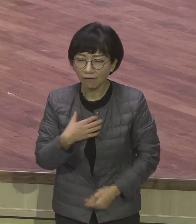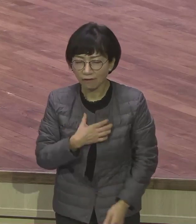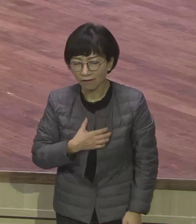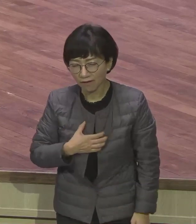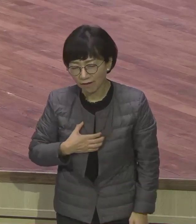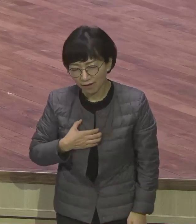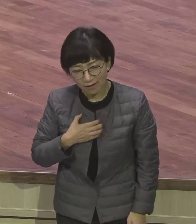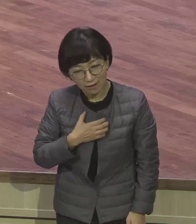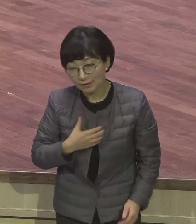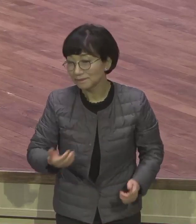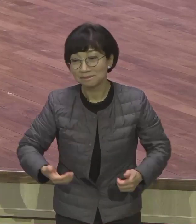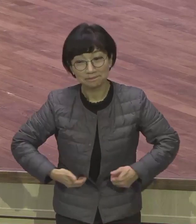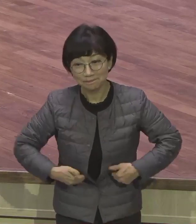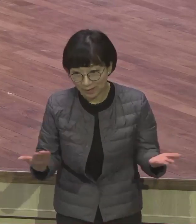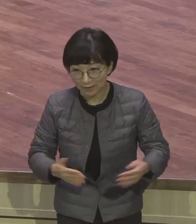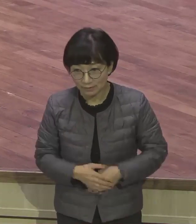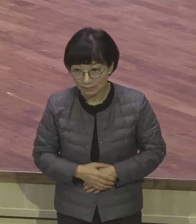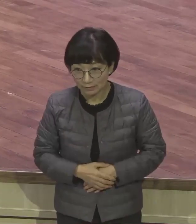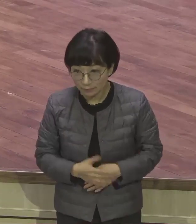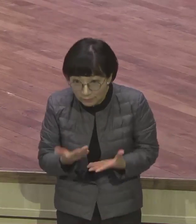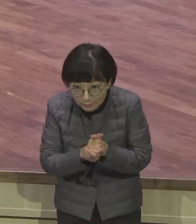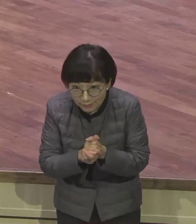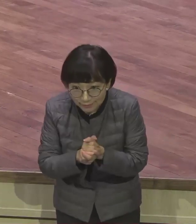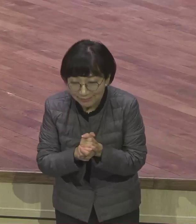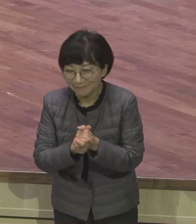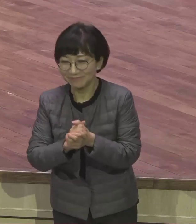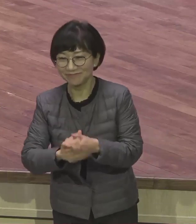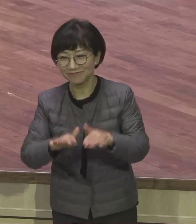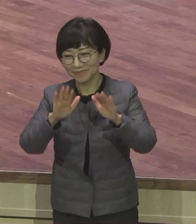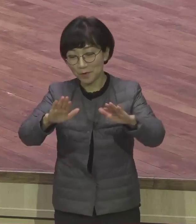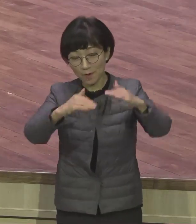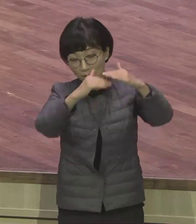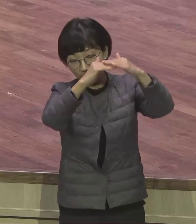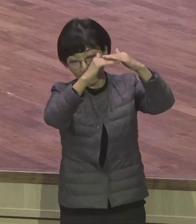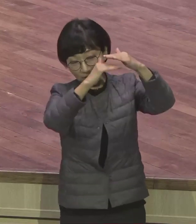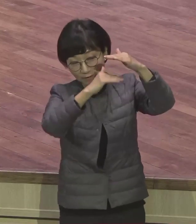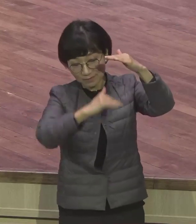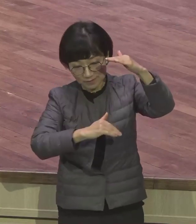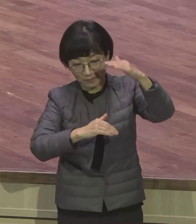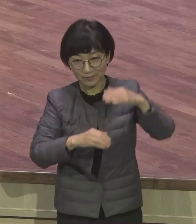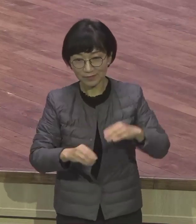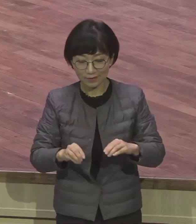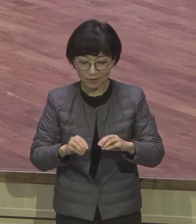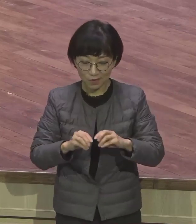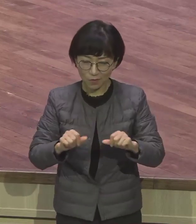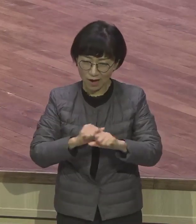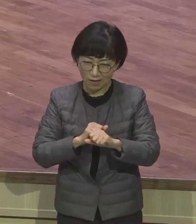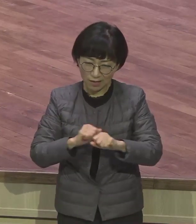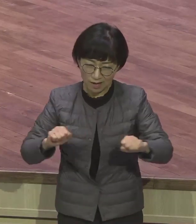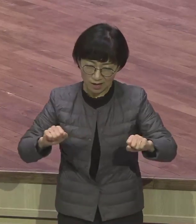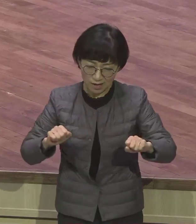아멘 오늘 보물을 보면요. 이 광야끼를 척박한 환경 속에서